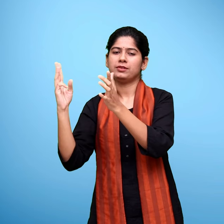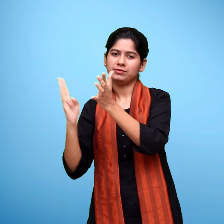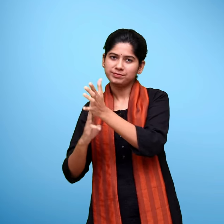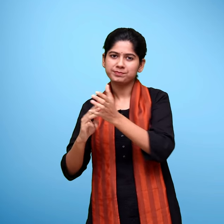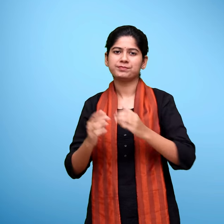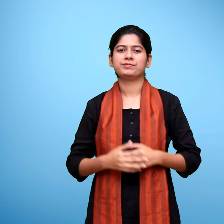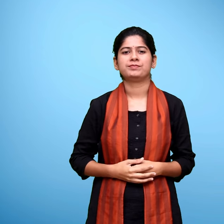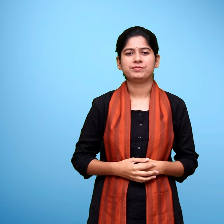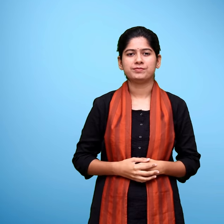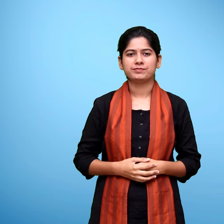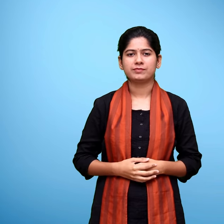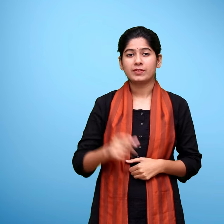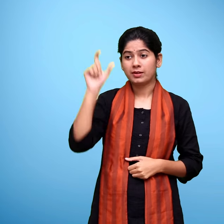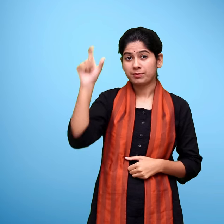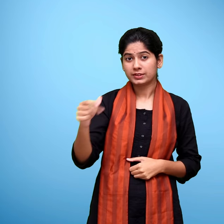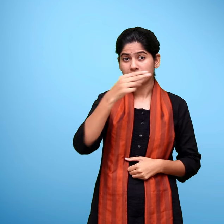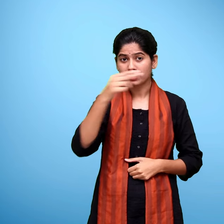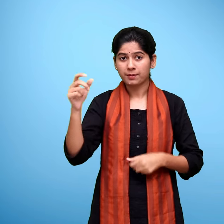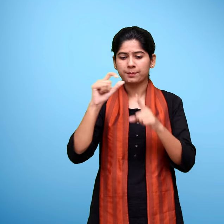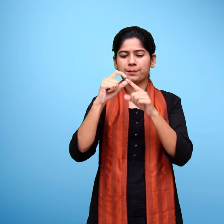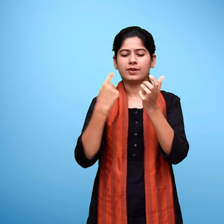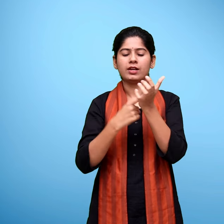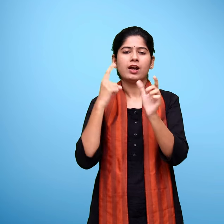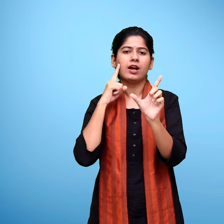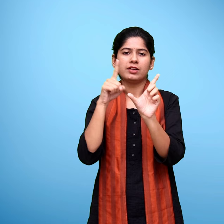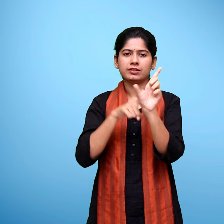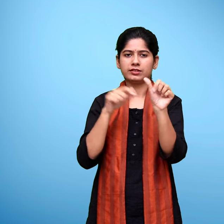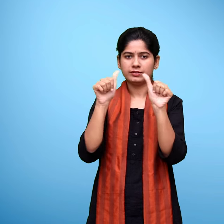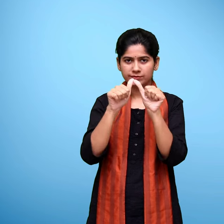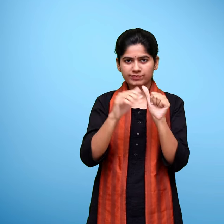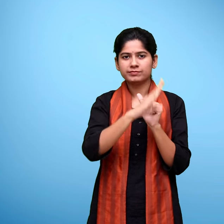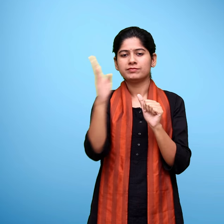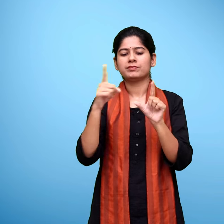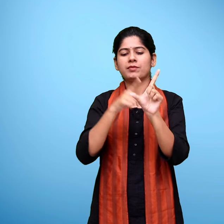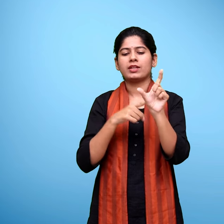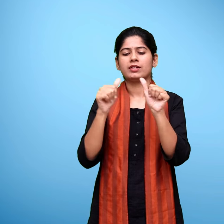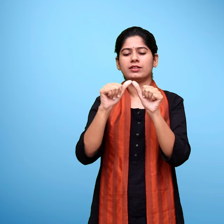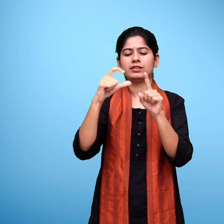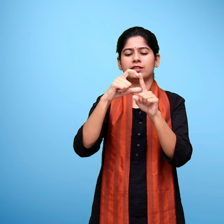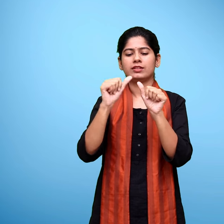प्रिया यादव जेपी एफ प्रारंभिक शिक्ष्रा विभाग